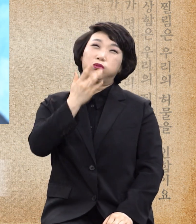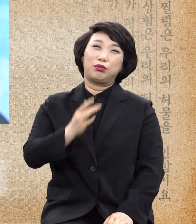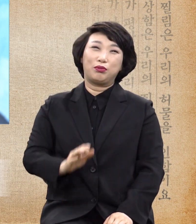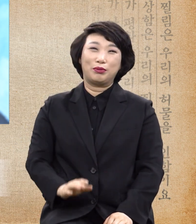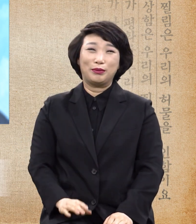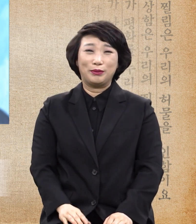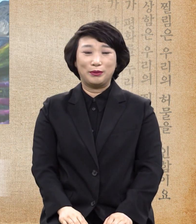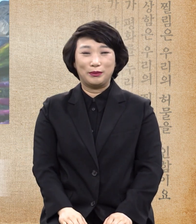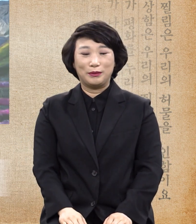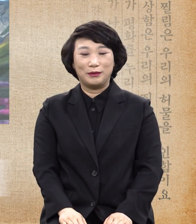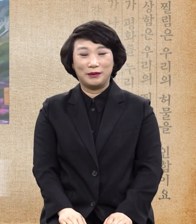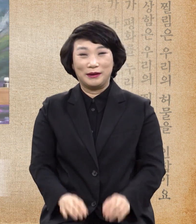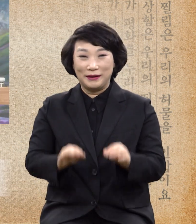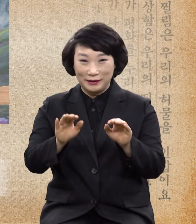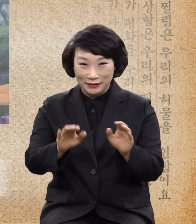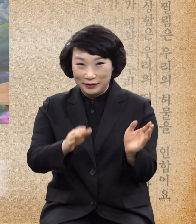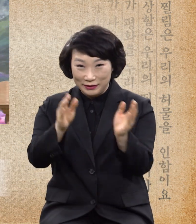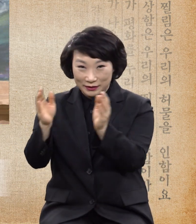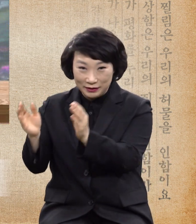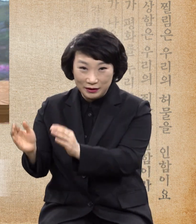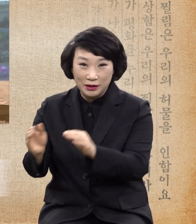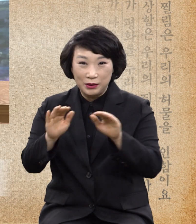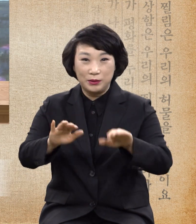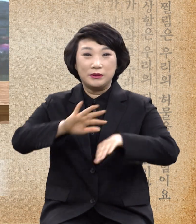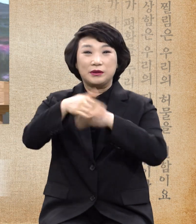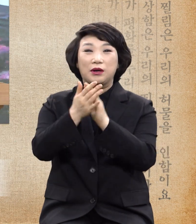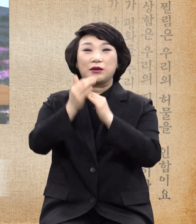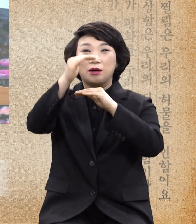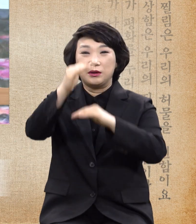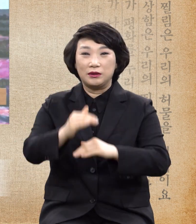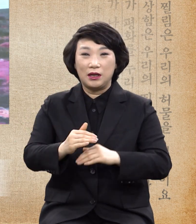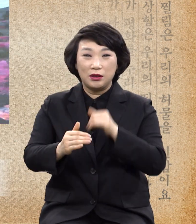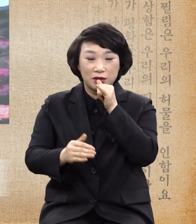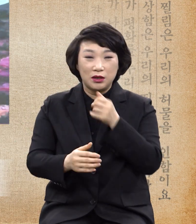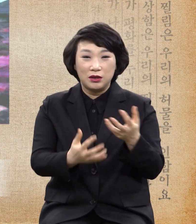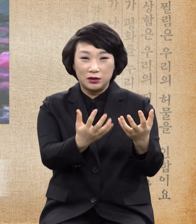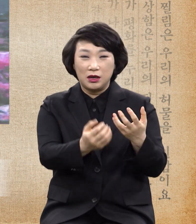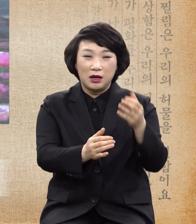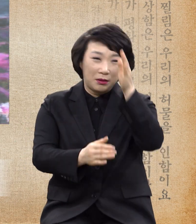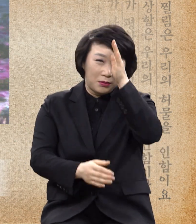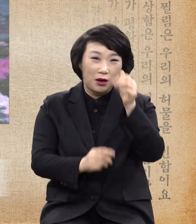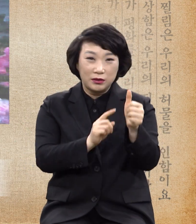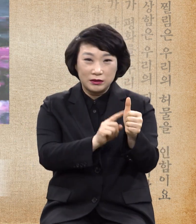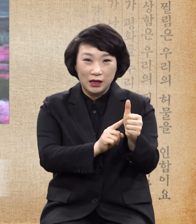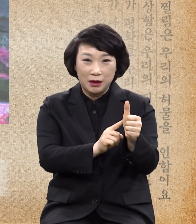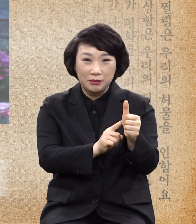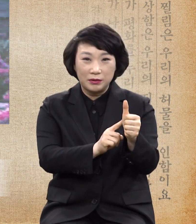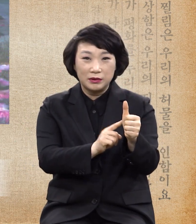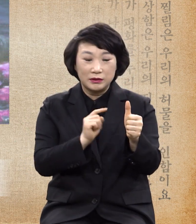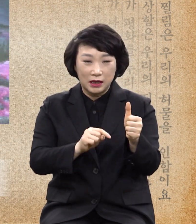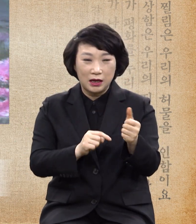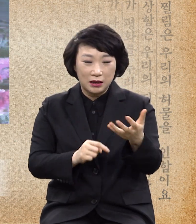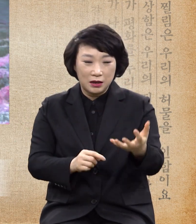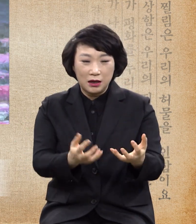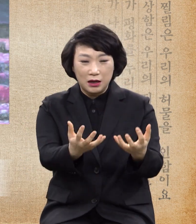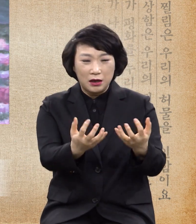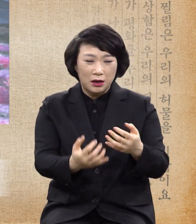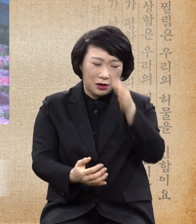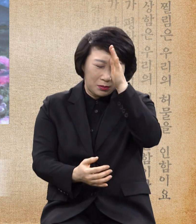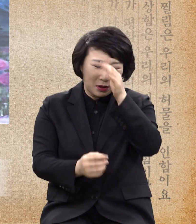본문에 나병 환자는 자기가 나병 환자라는 사실에서 아주